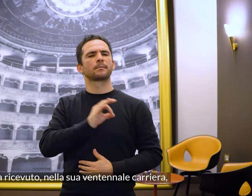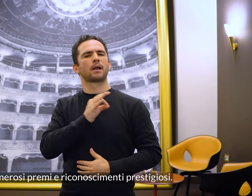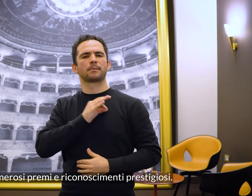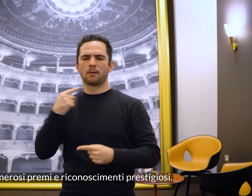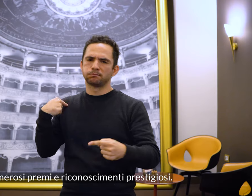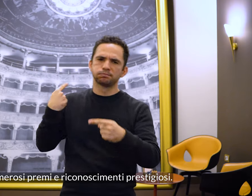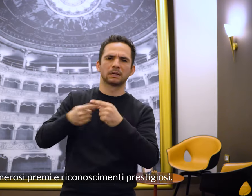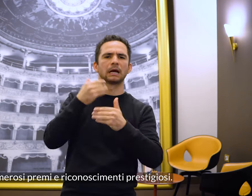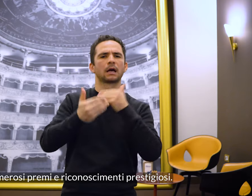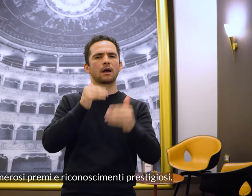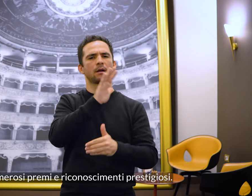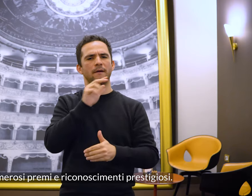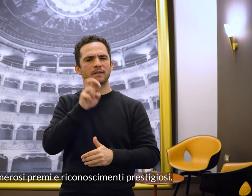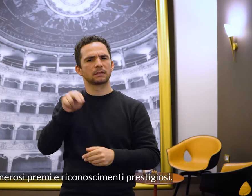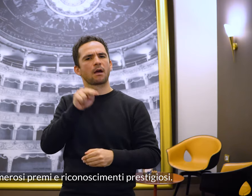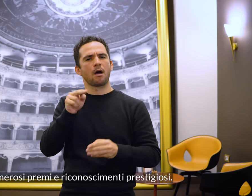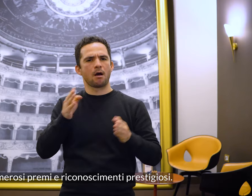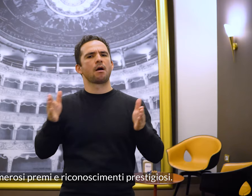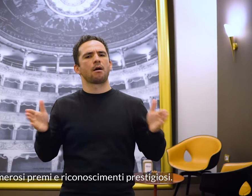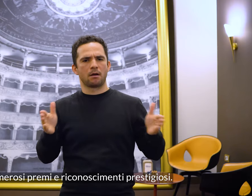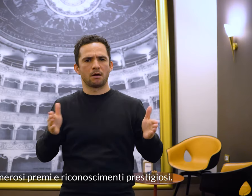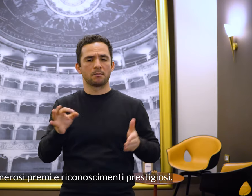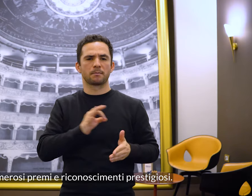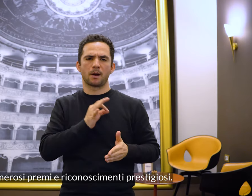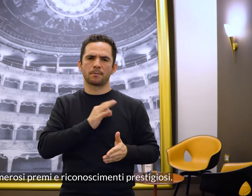numerosi premi e riconoscimenti prestigiosi.